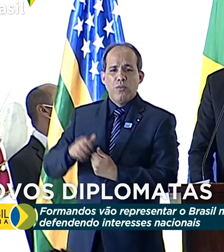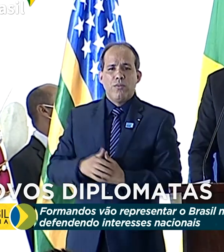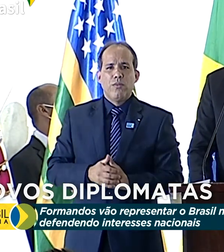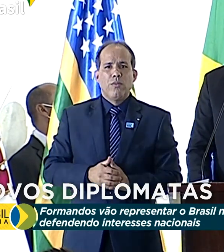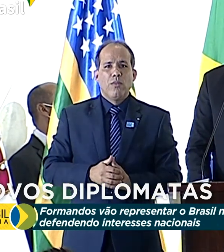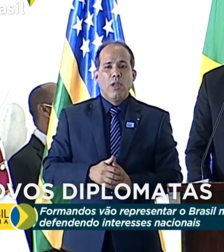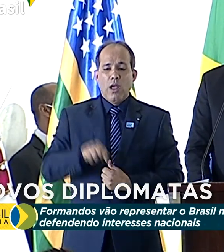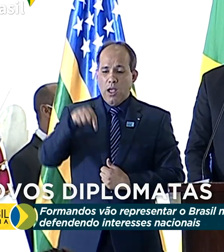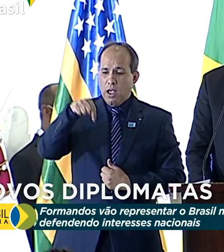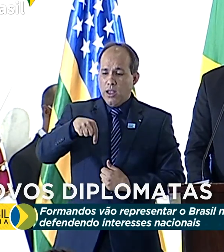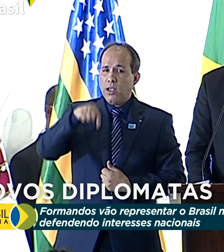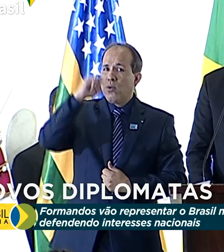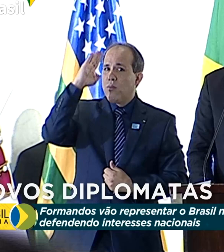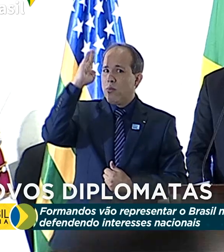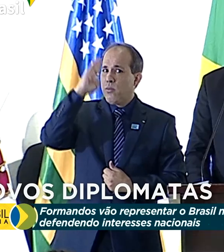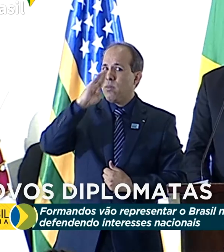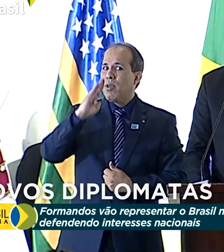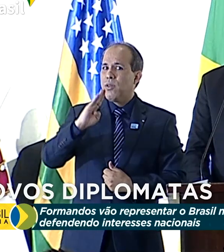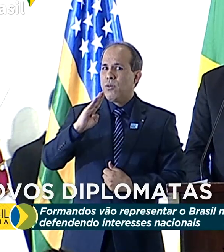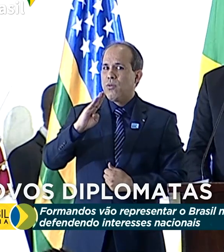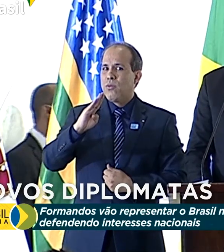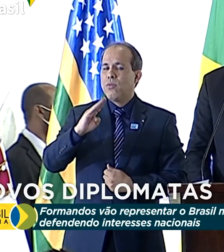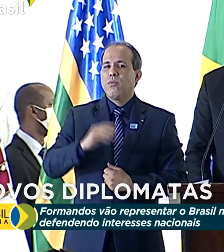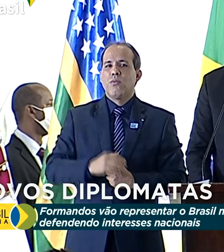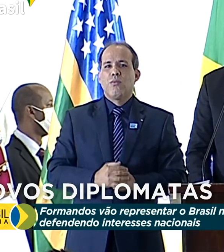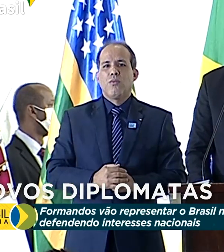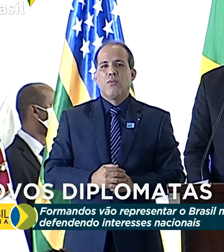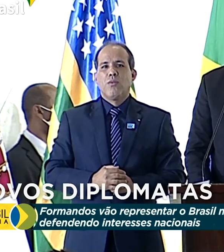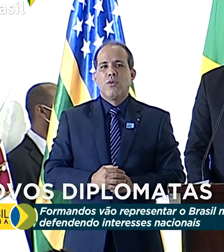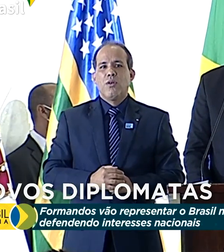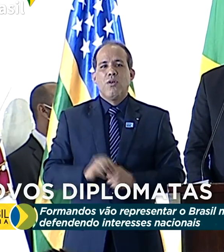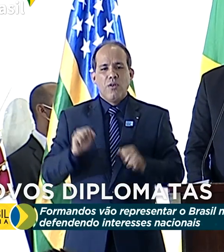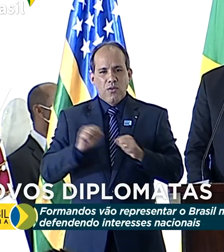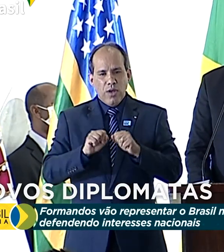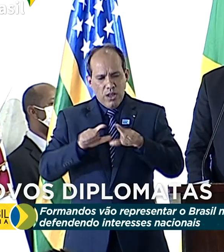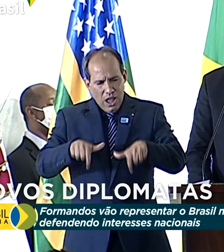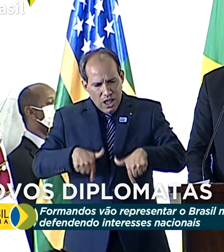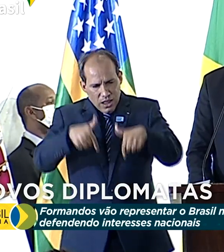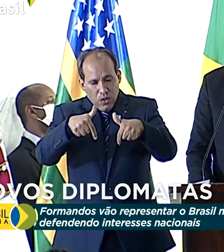que o Brasil está fazendo o que é certo.